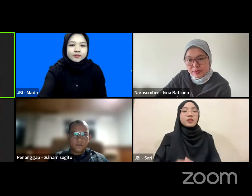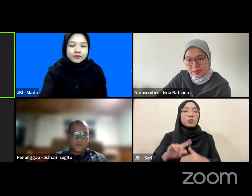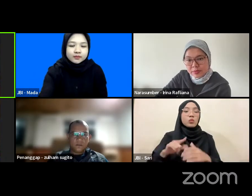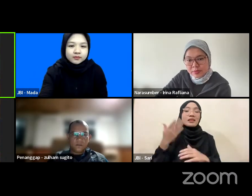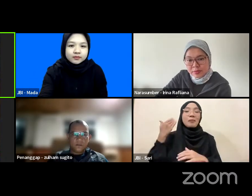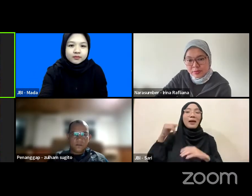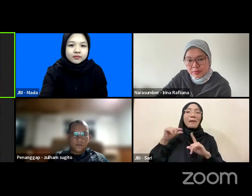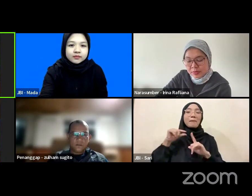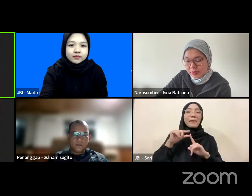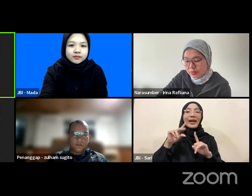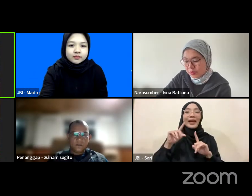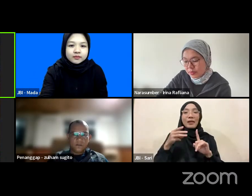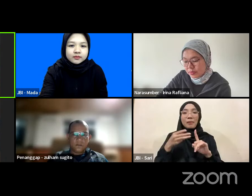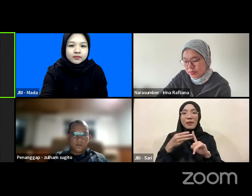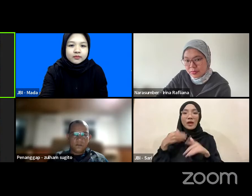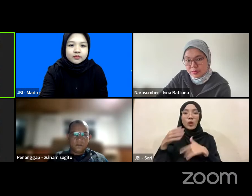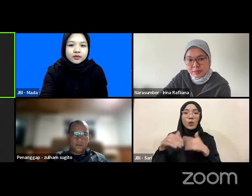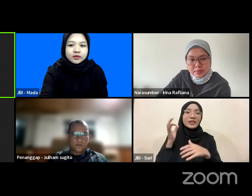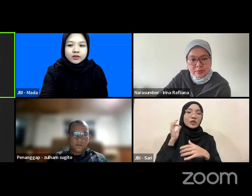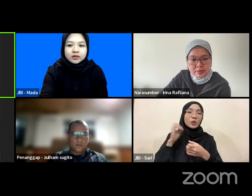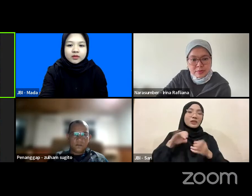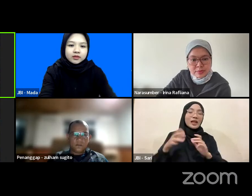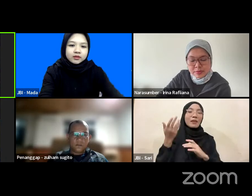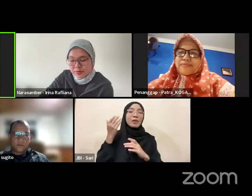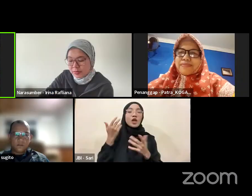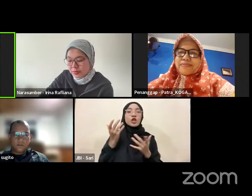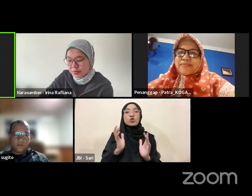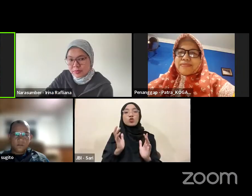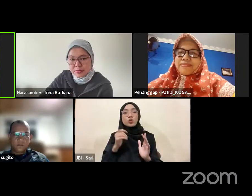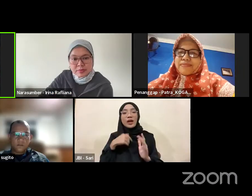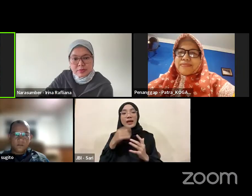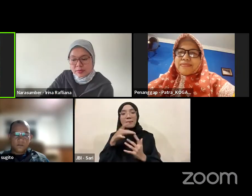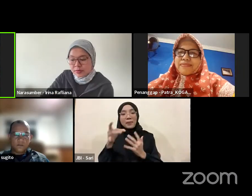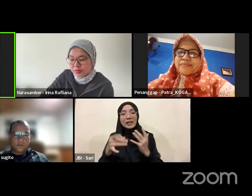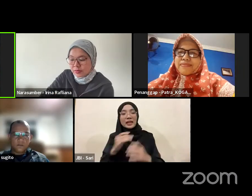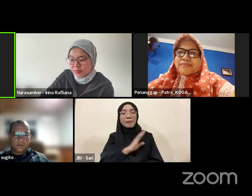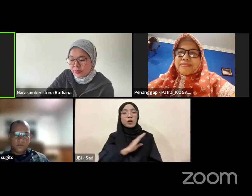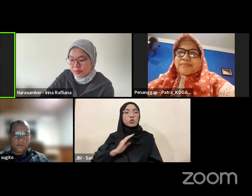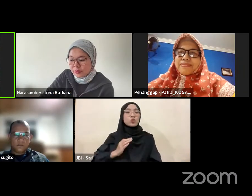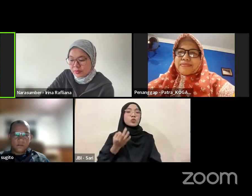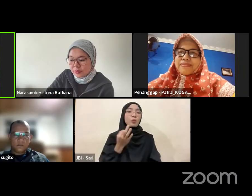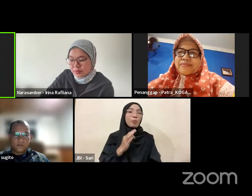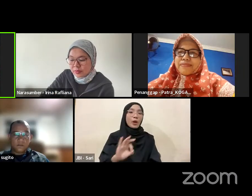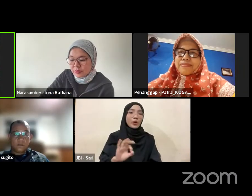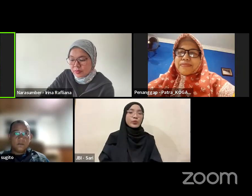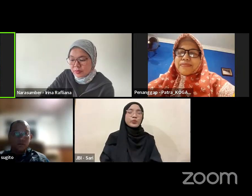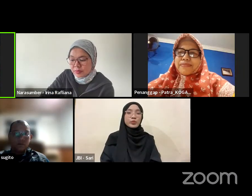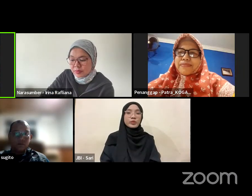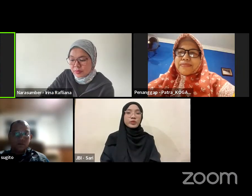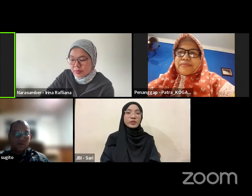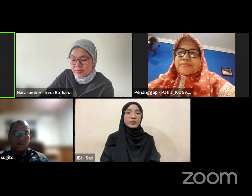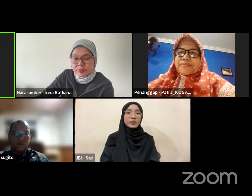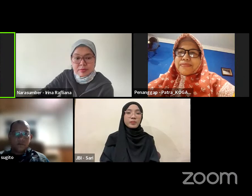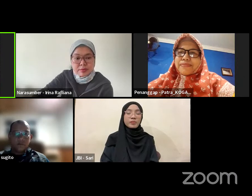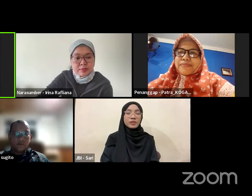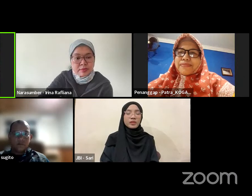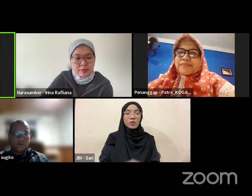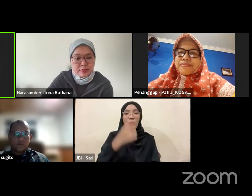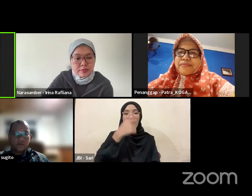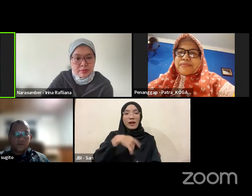kemarin juga kemudian sudah dipilih pengurus barunya oleh Profesor...